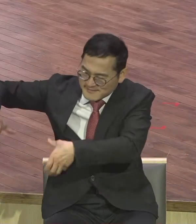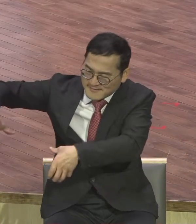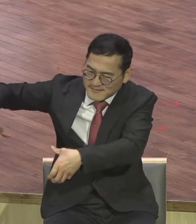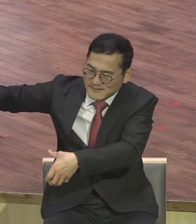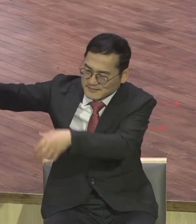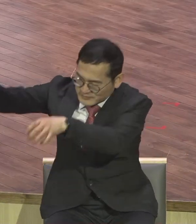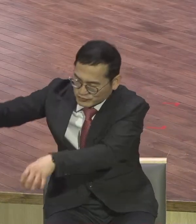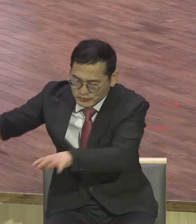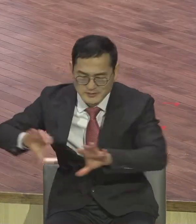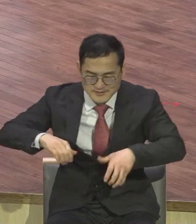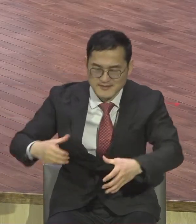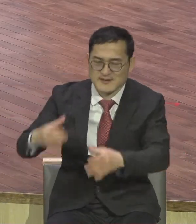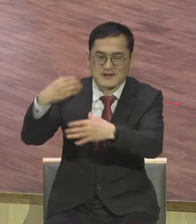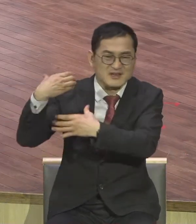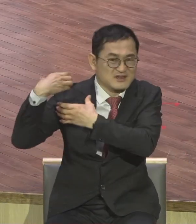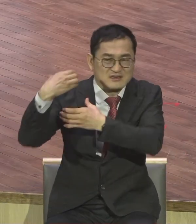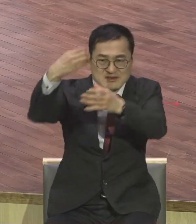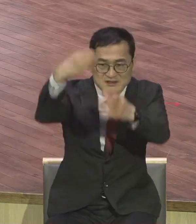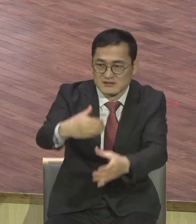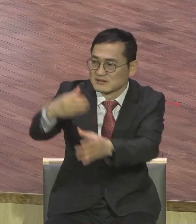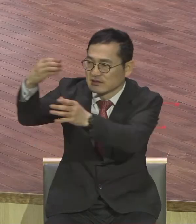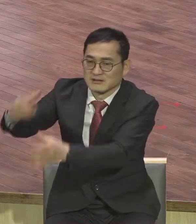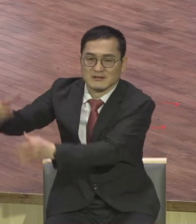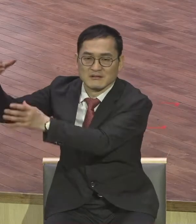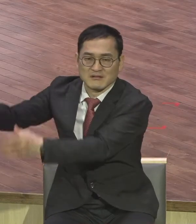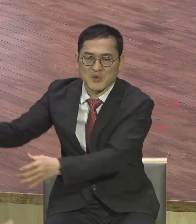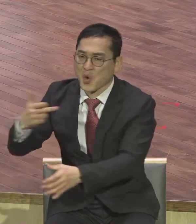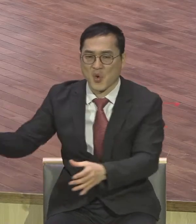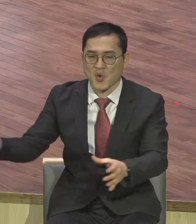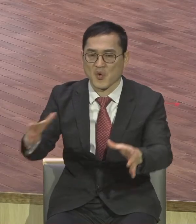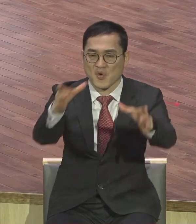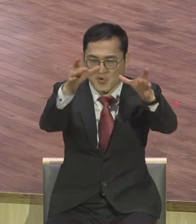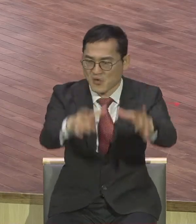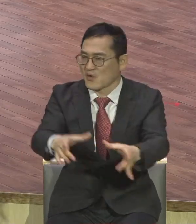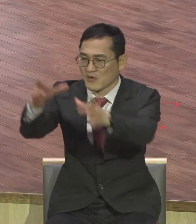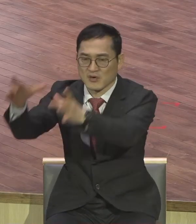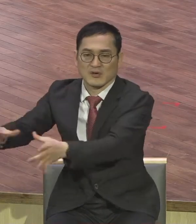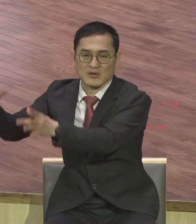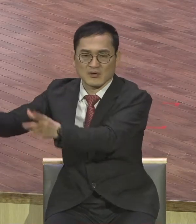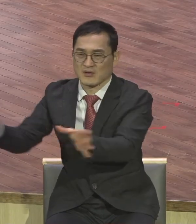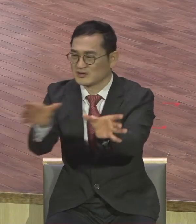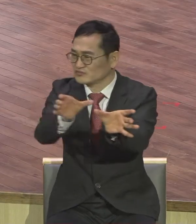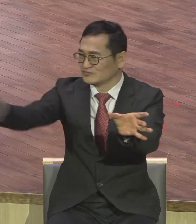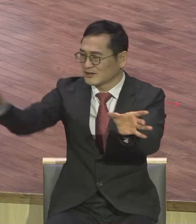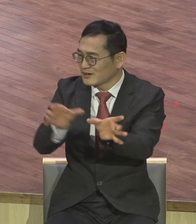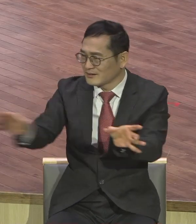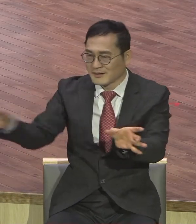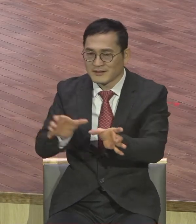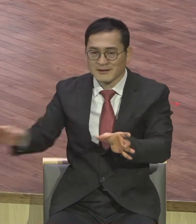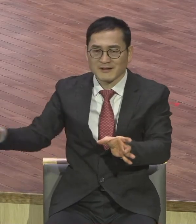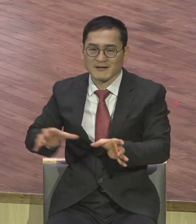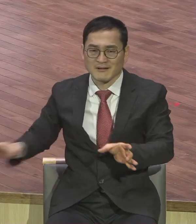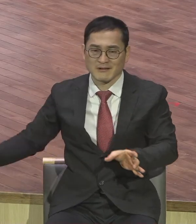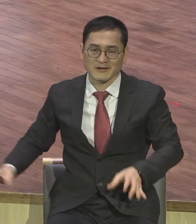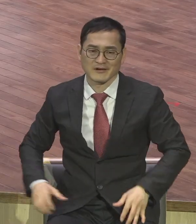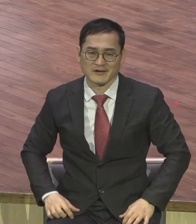놔뒀어요 그래서 이 두루마리 창 방에는 쫙 청을 만들어가지고